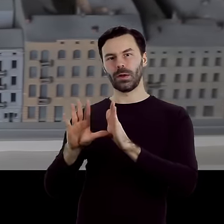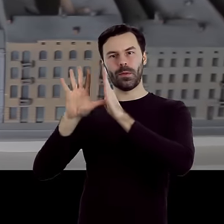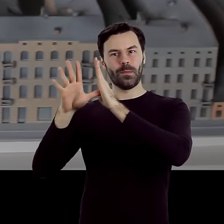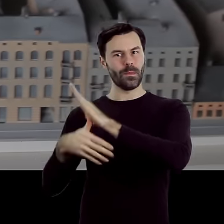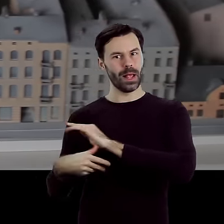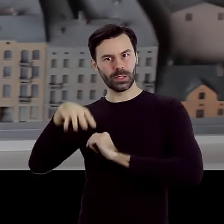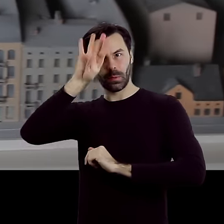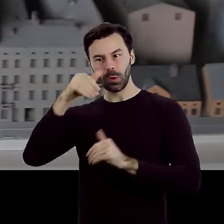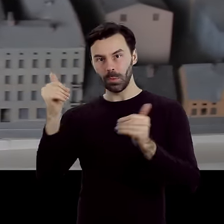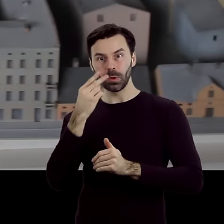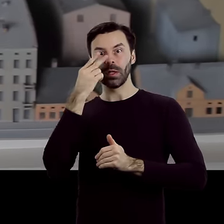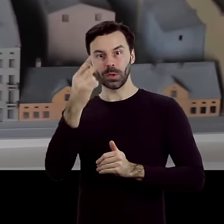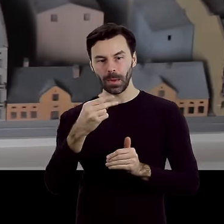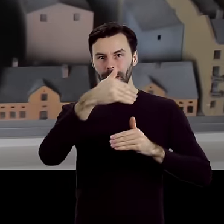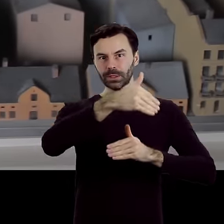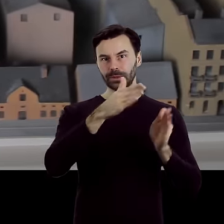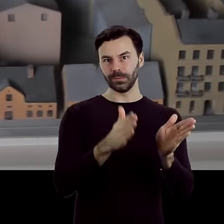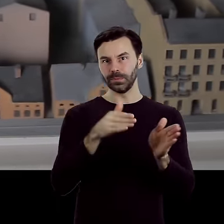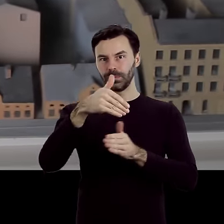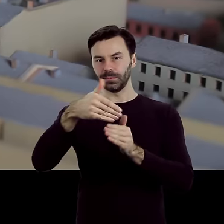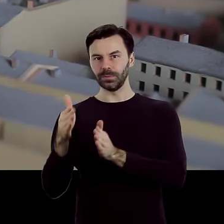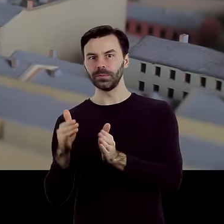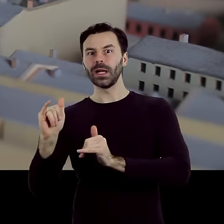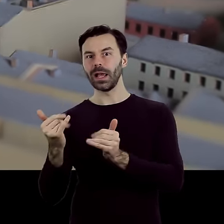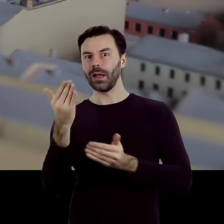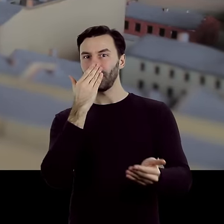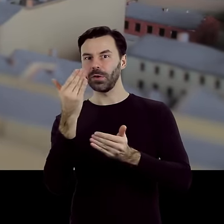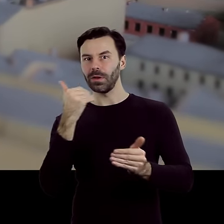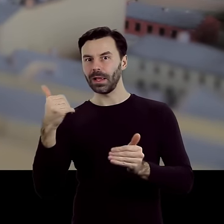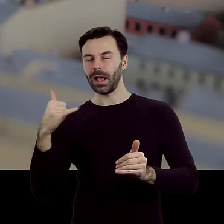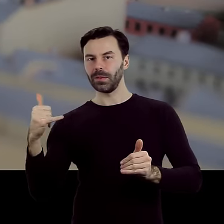w postaci makiety odtwarzającej znaczny fragment starego miasta.